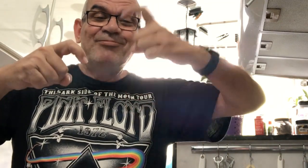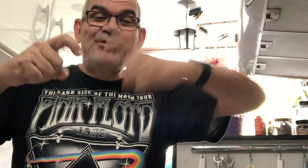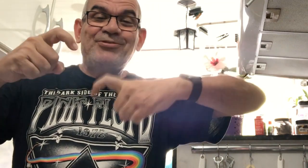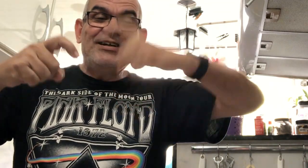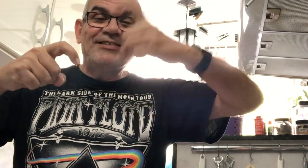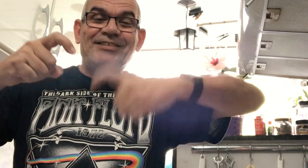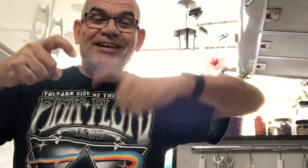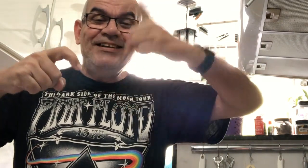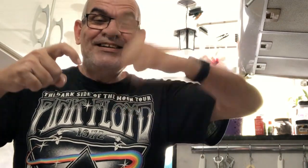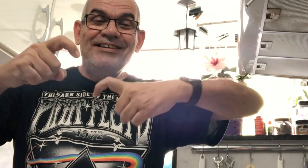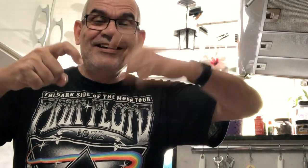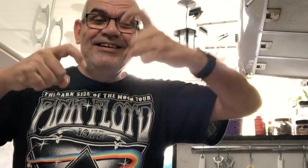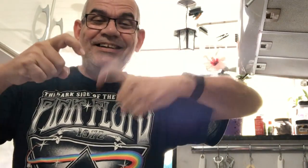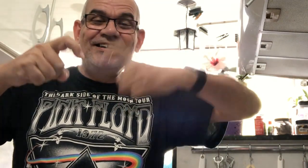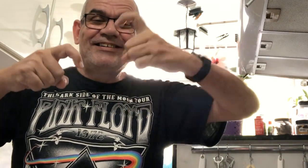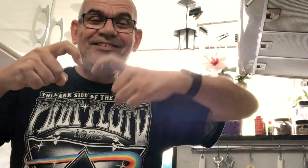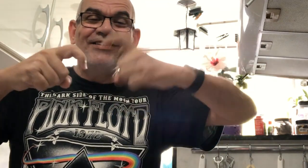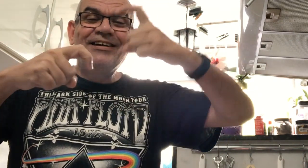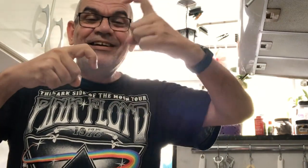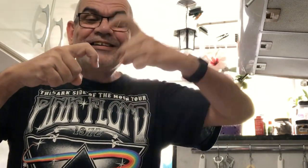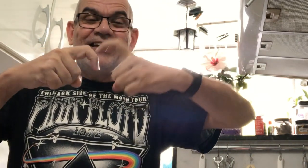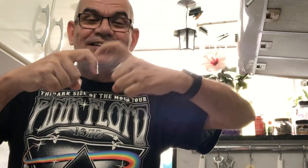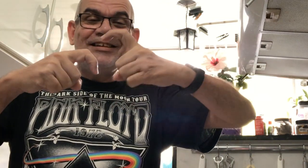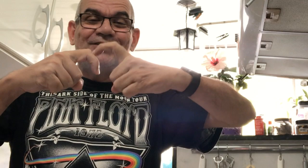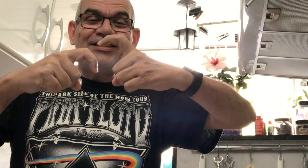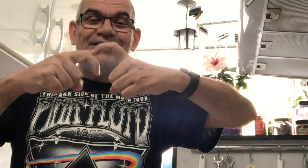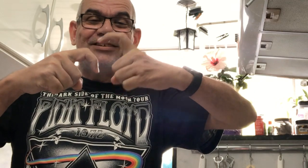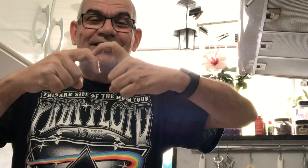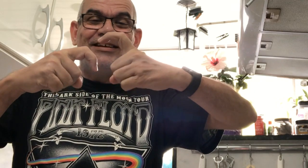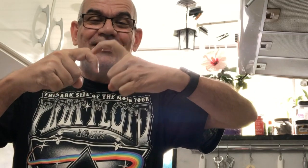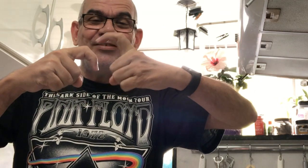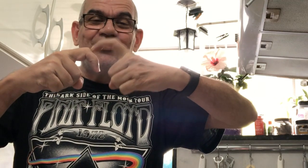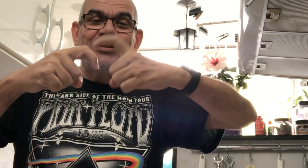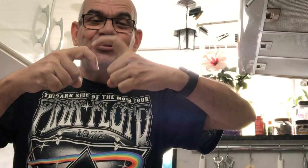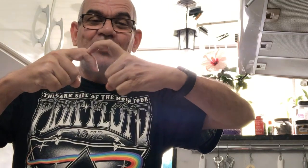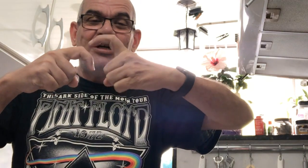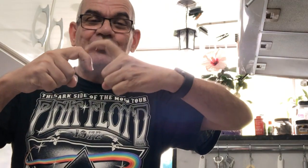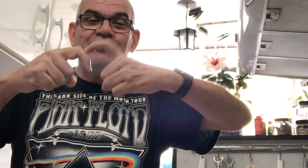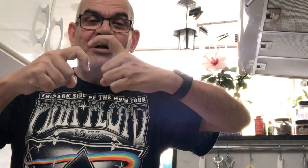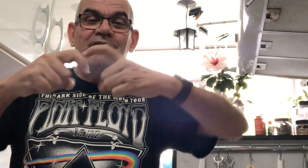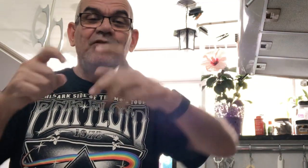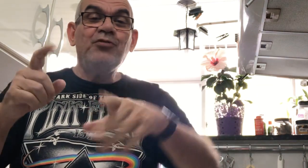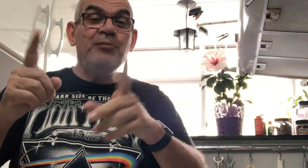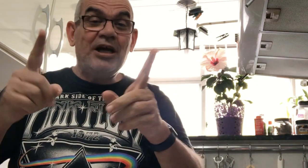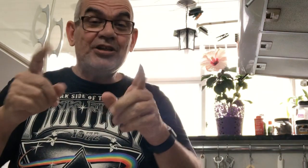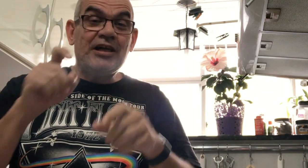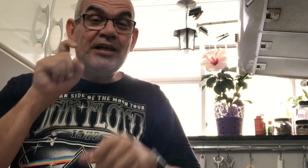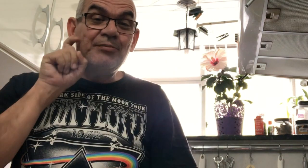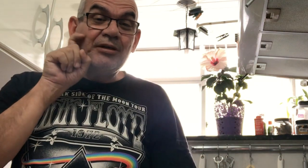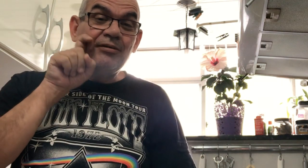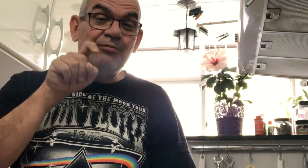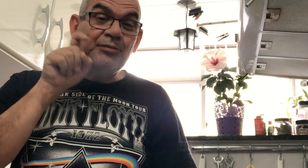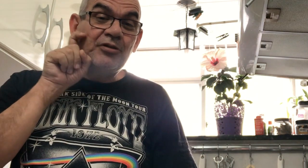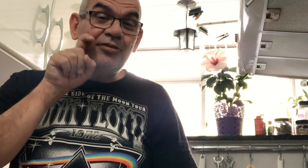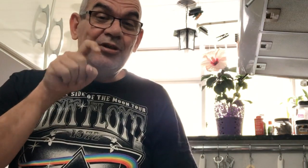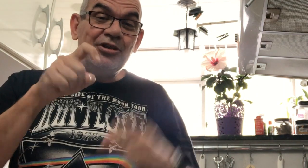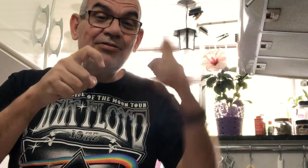Muito cuidado, tá? Então, tem que ser isso aqui, ó. Esse é o sinal de médico. Se for médica, lembrem. Primeiro feminino,